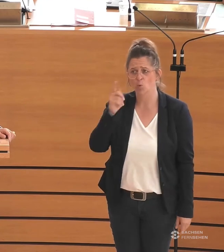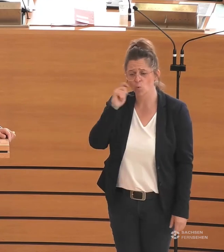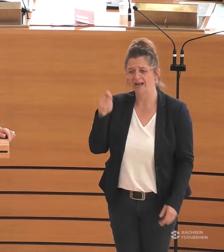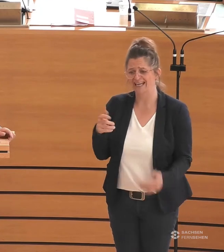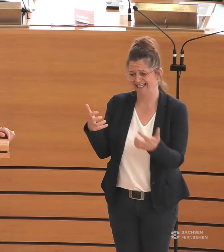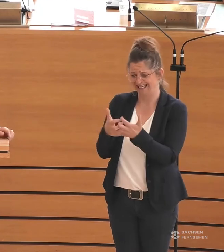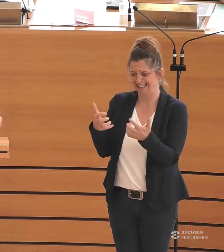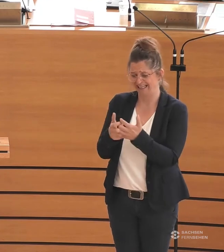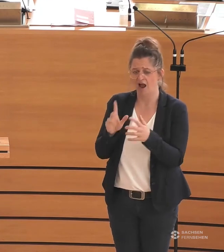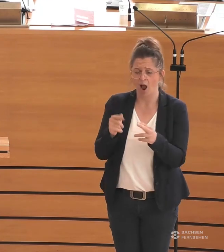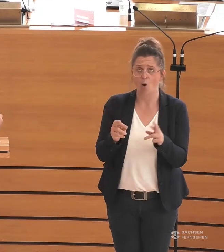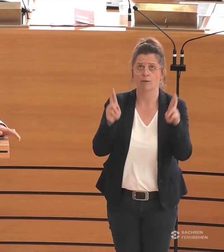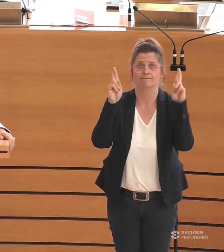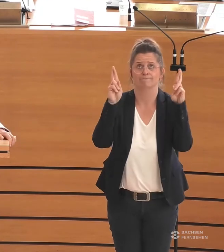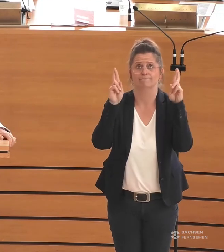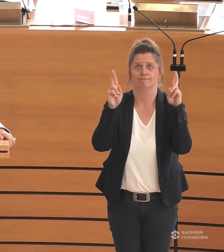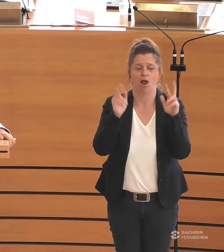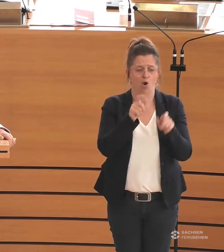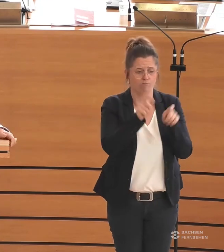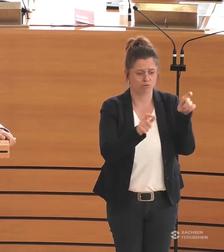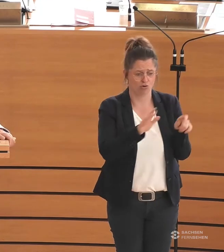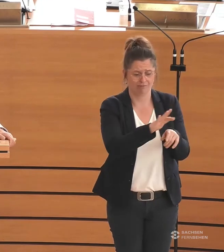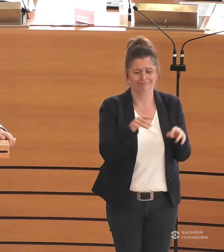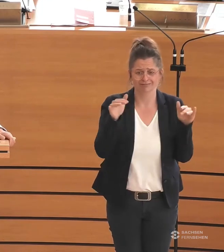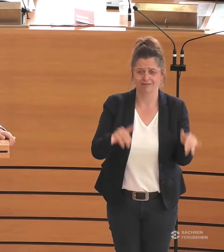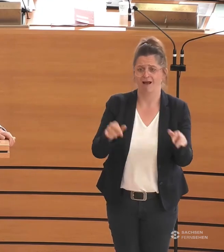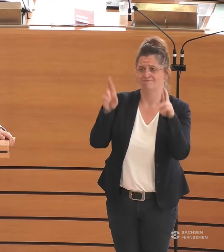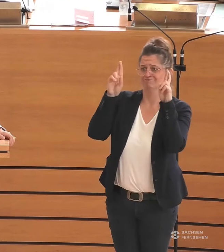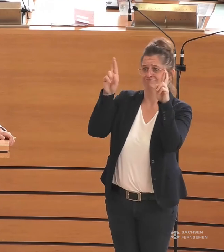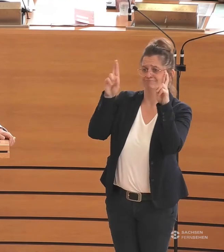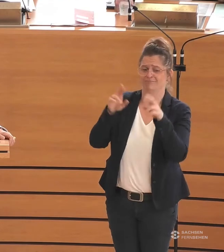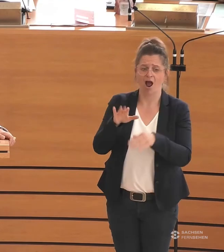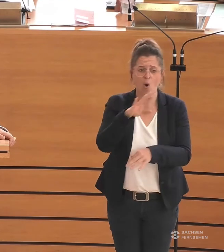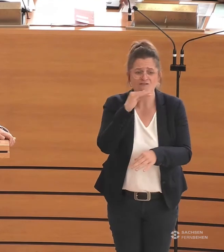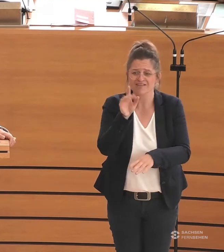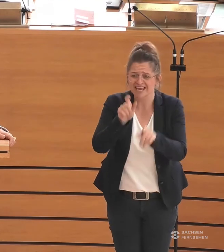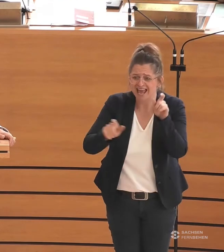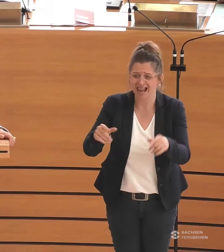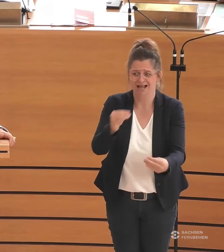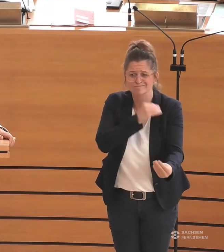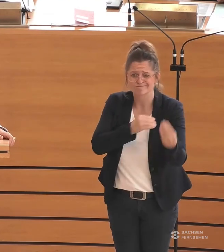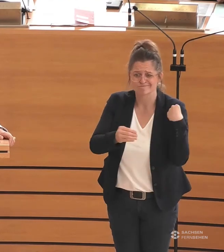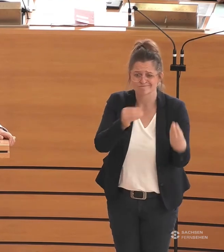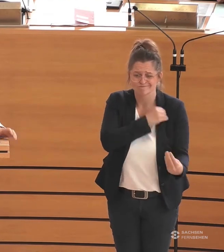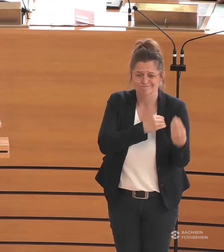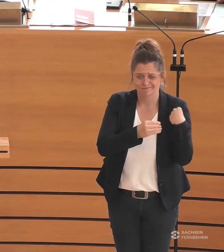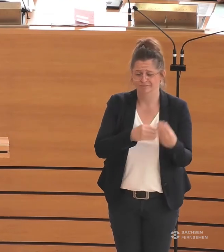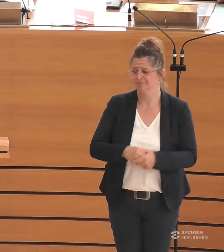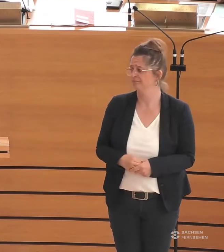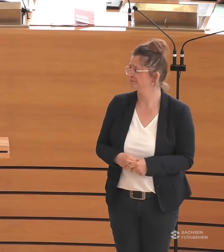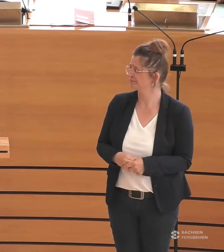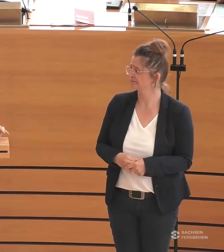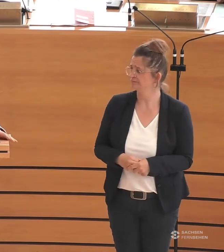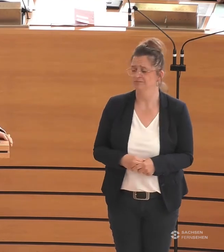liegt das ganze Hoffen auch dieser Bürger. Und das haben mir viele auf dem Weg hierher mitgegeben. Auf ein